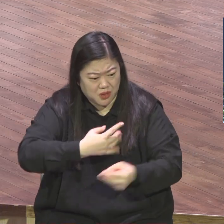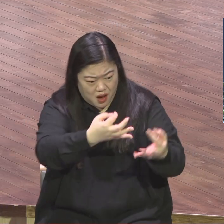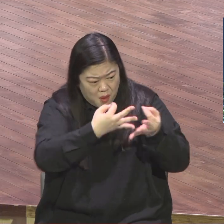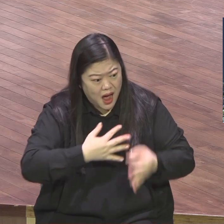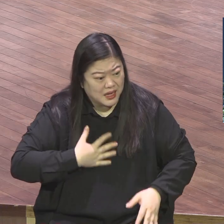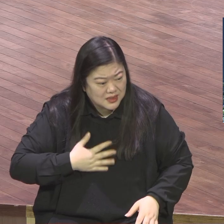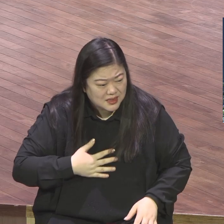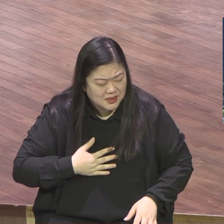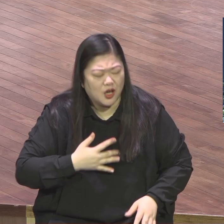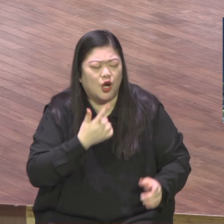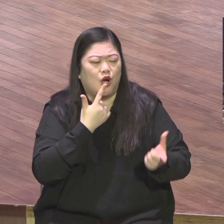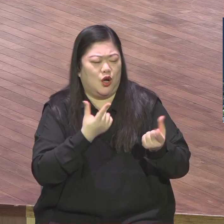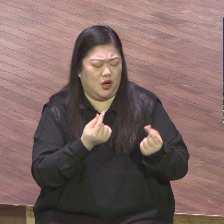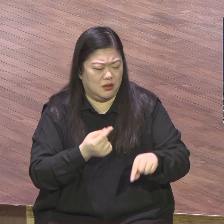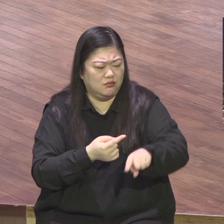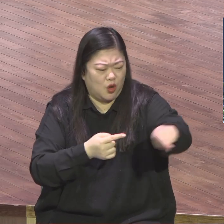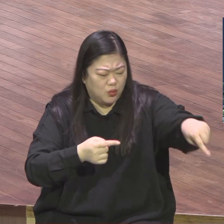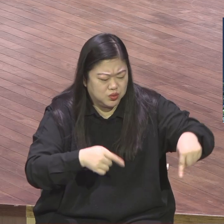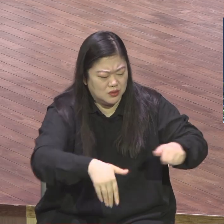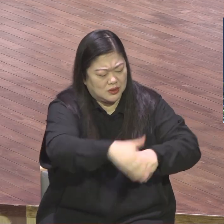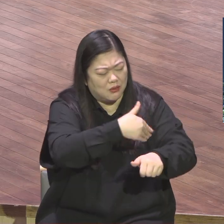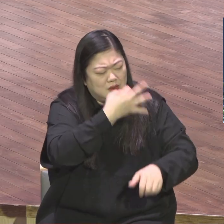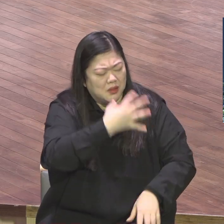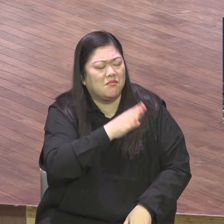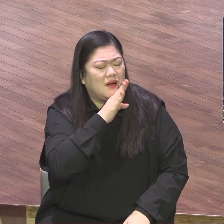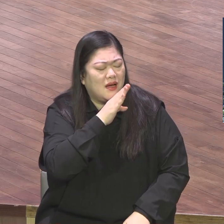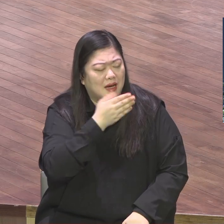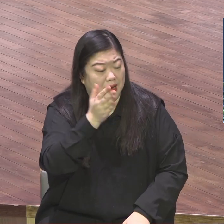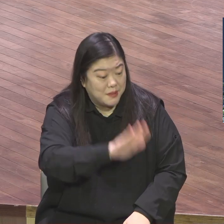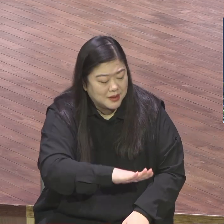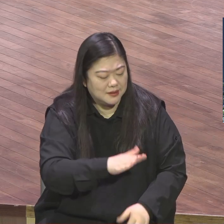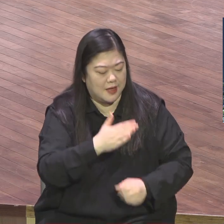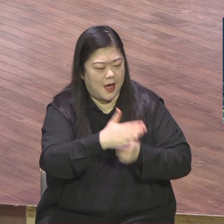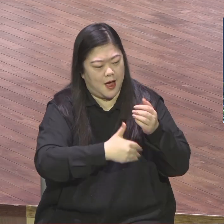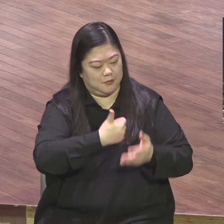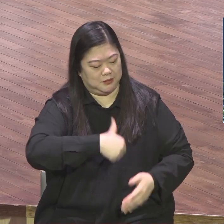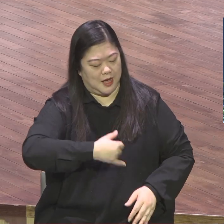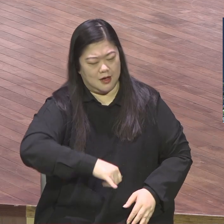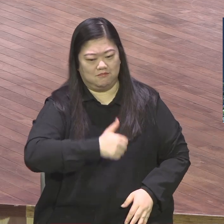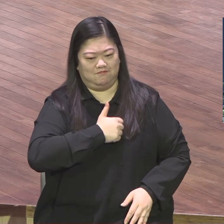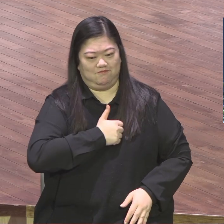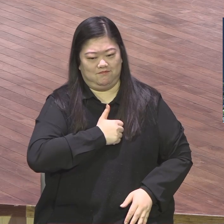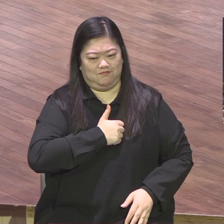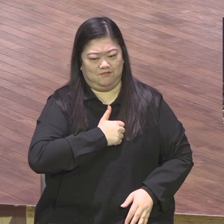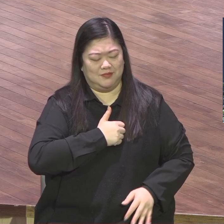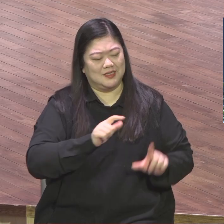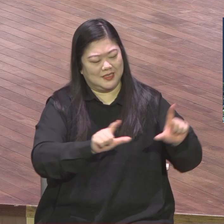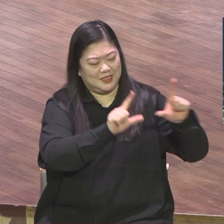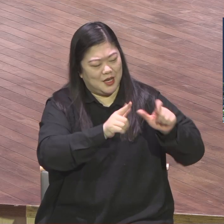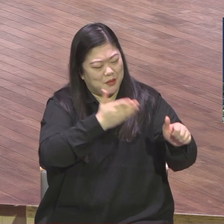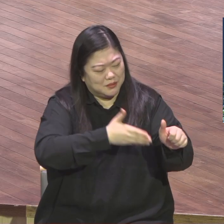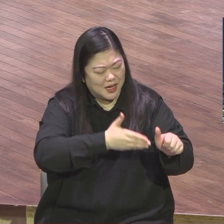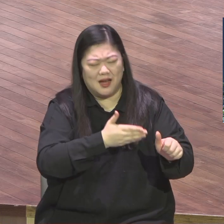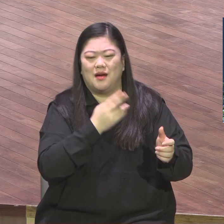뺏기지 말고 나처럼 누려라. 라고 하는 강조예요. 성도 여러분. 영계 모든 성도들.